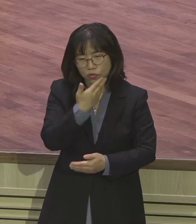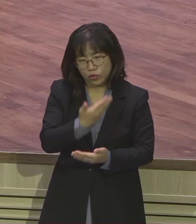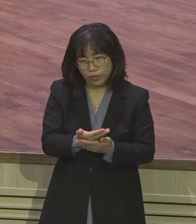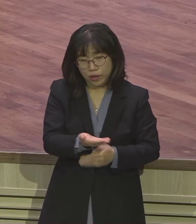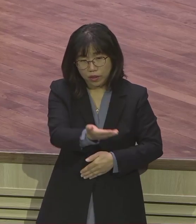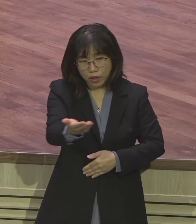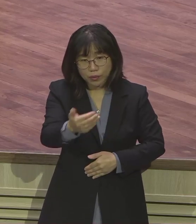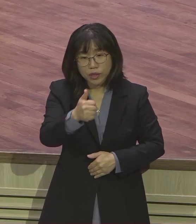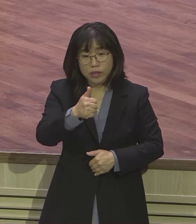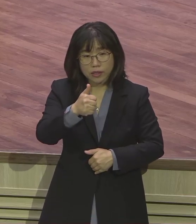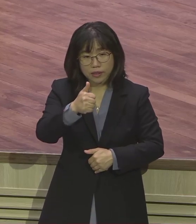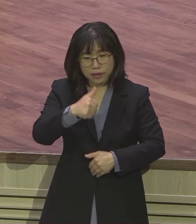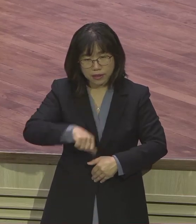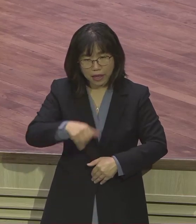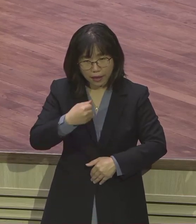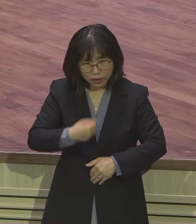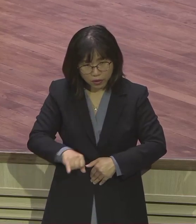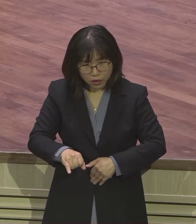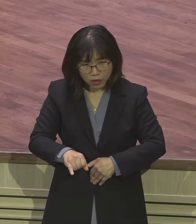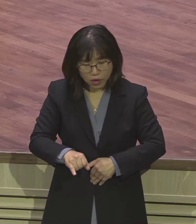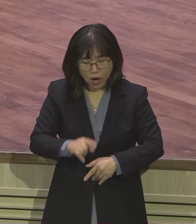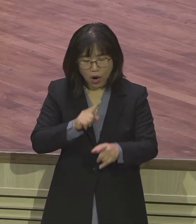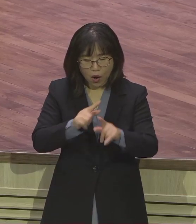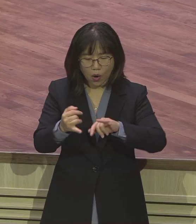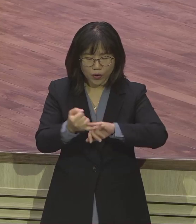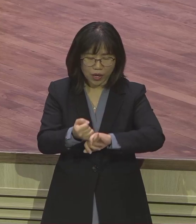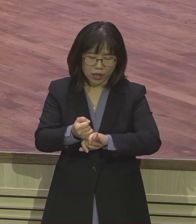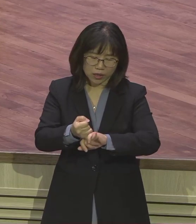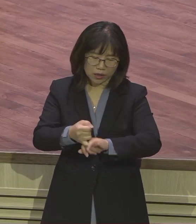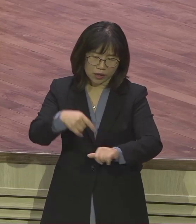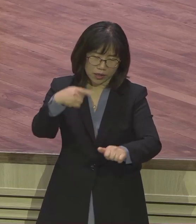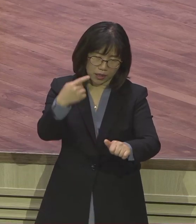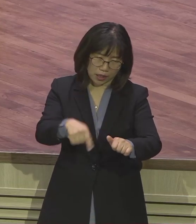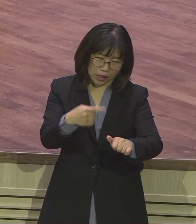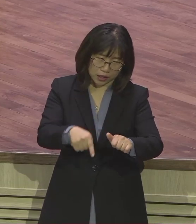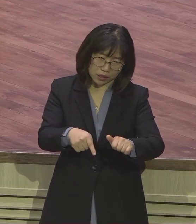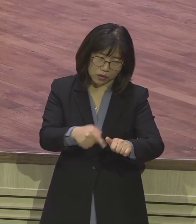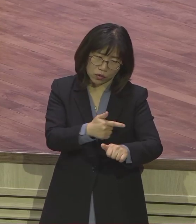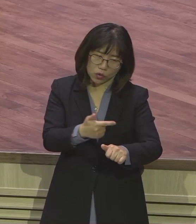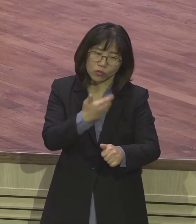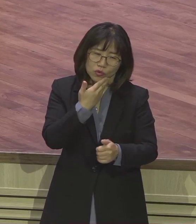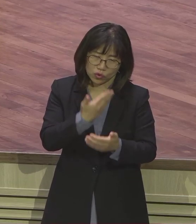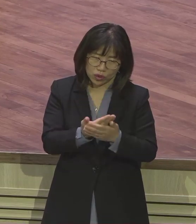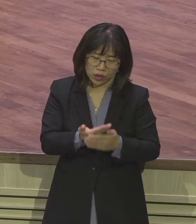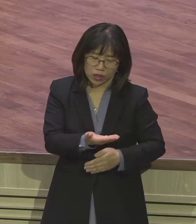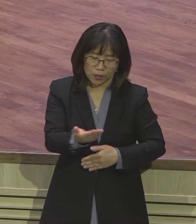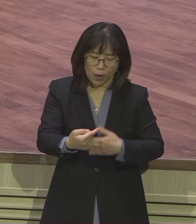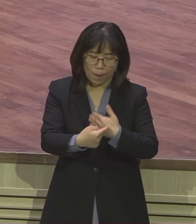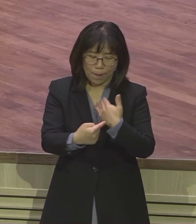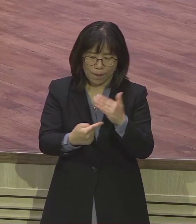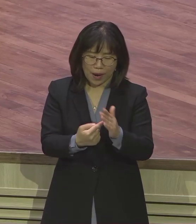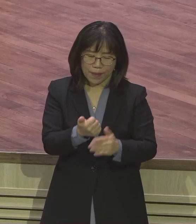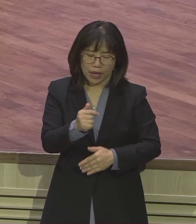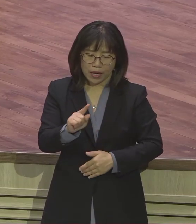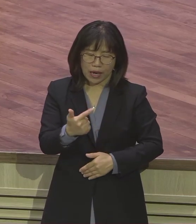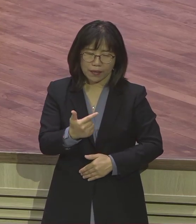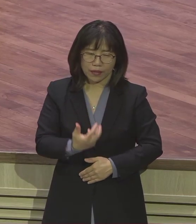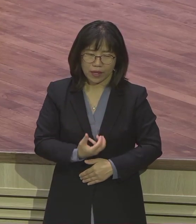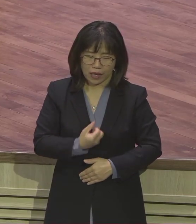어떻게 은약을 심어주느냐 하늘풍고위를 심어야 돼요. 여러분, 어떻게 살아왔습니까?